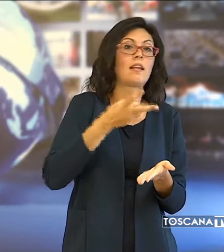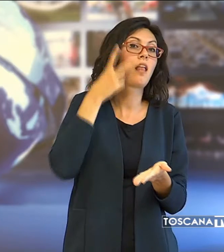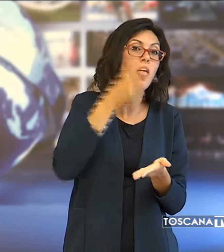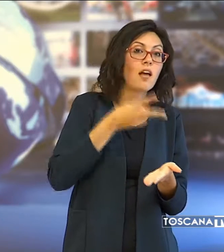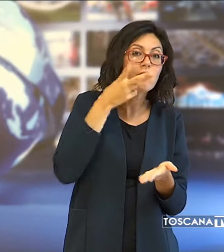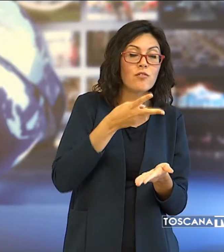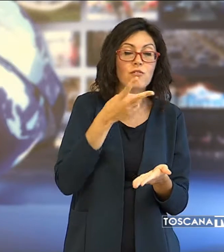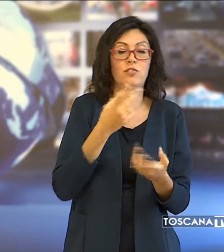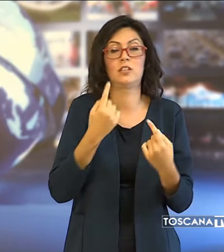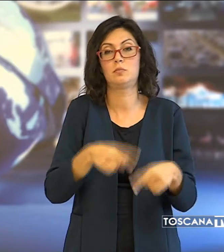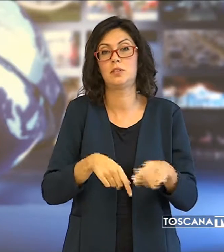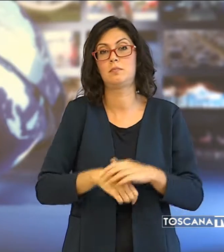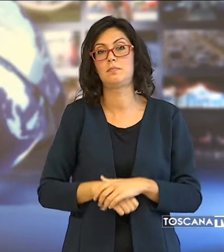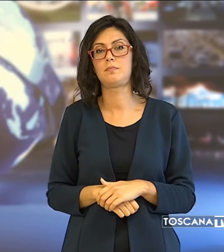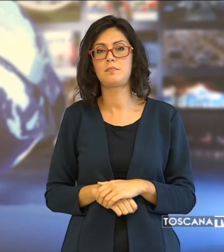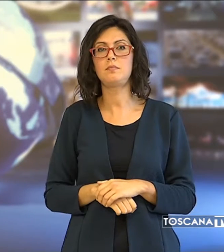che imbottigliato.